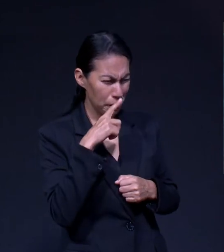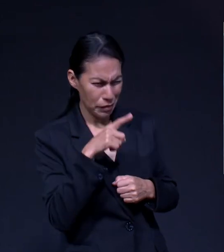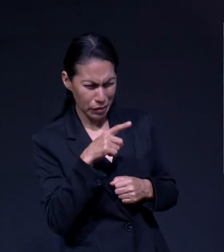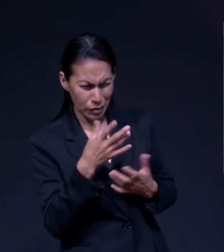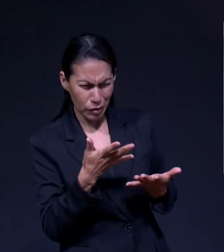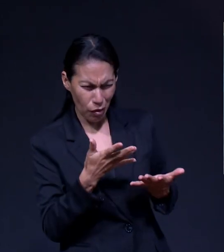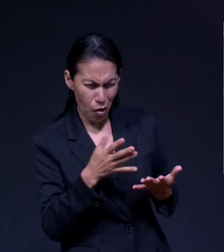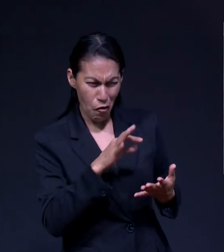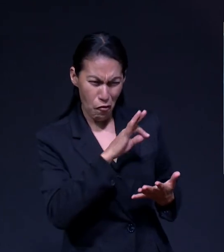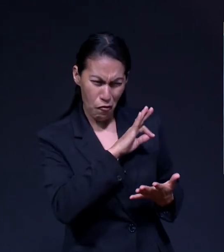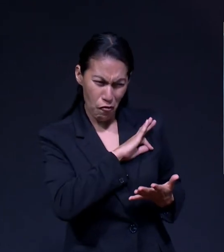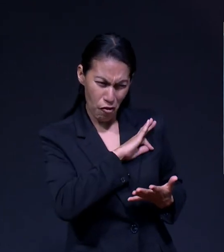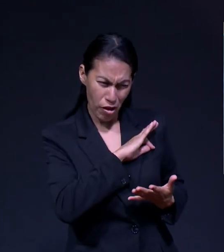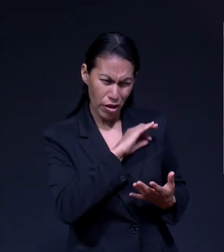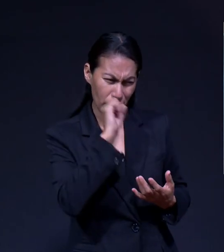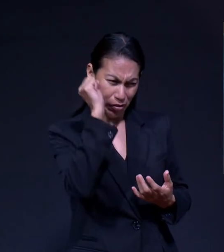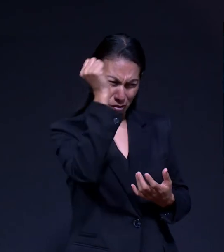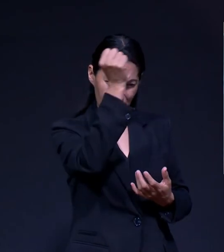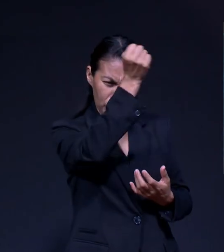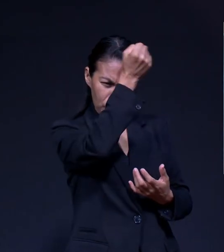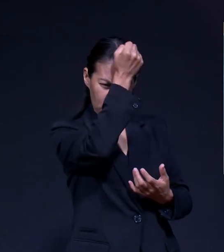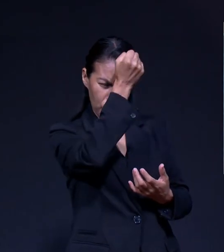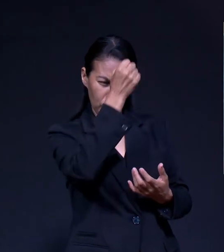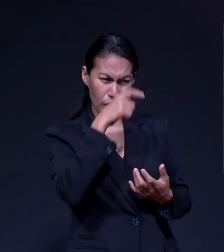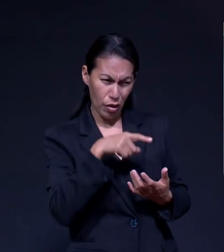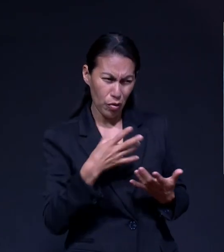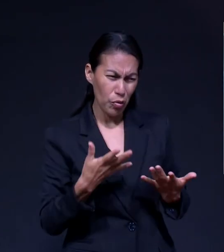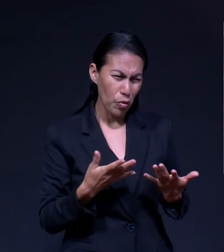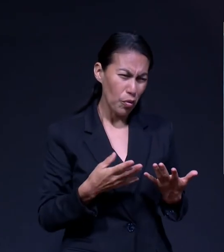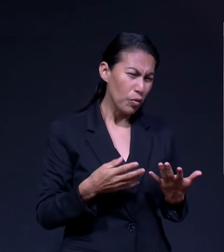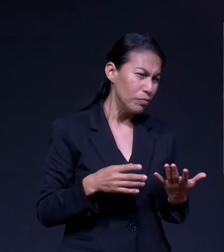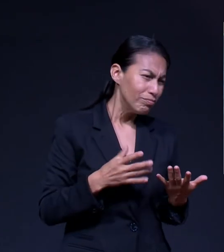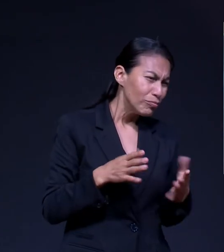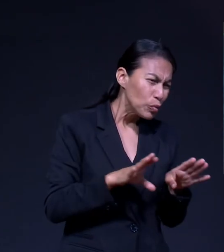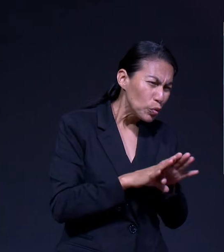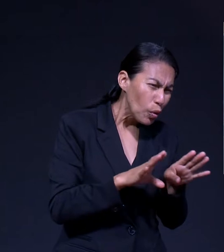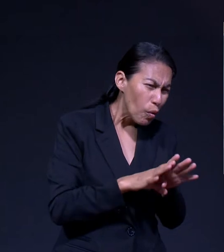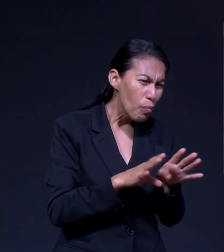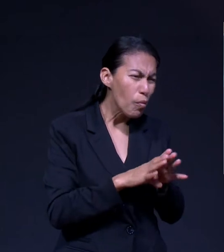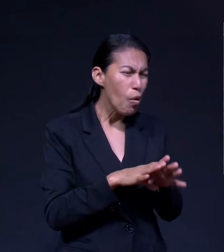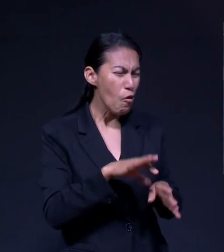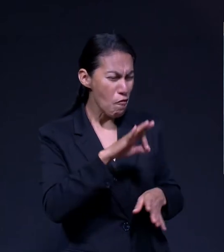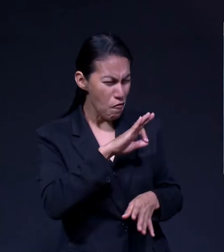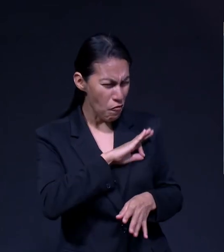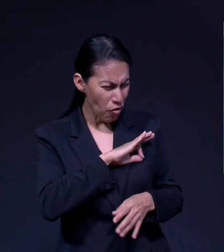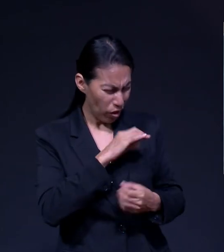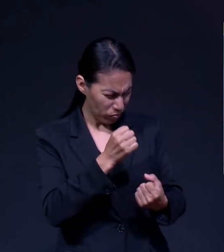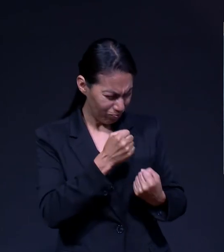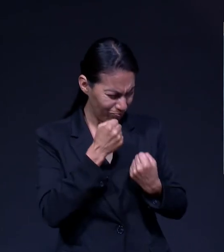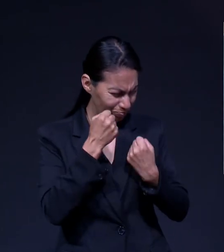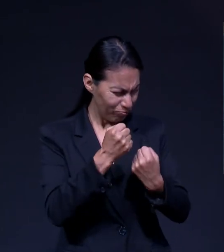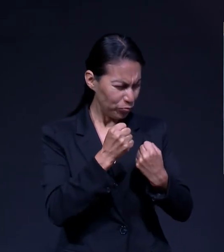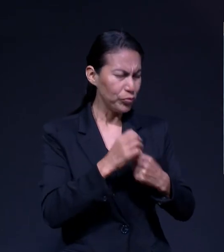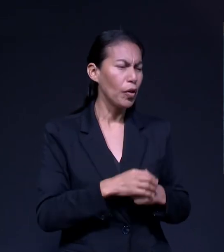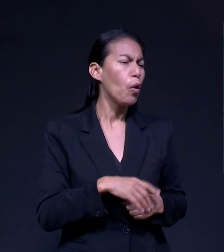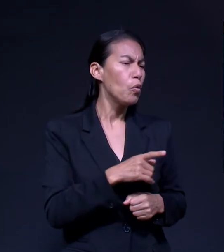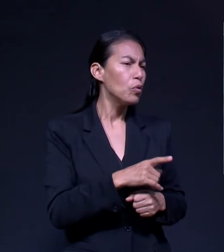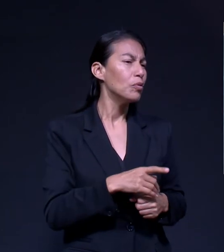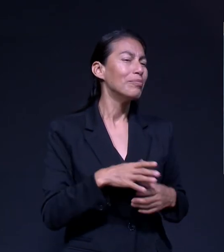tu sabiduría al mirar la vida con mucha fe Con mucho optimismo